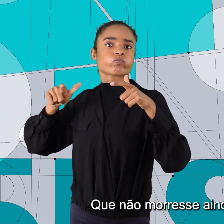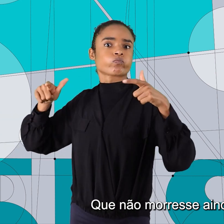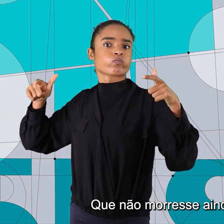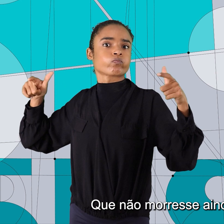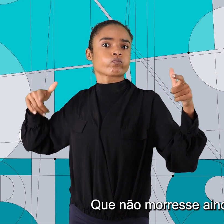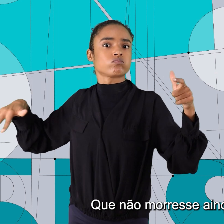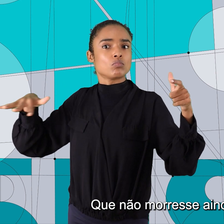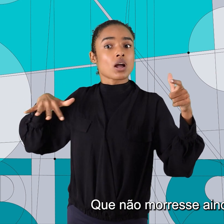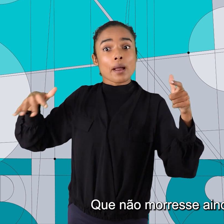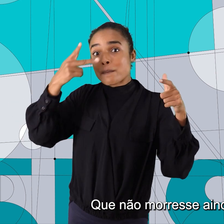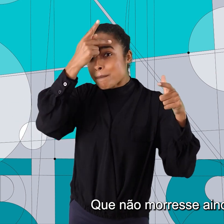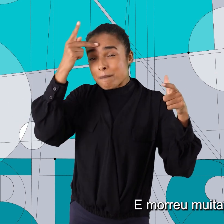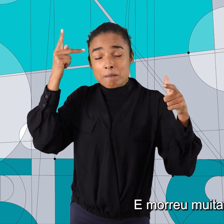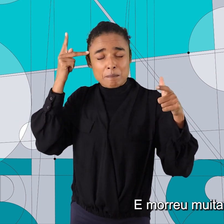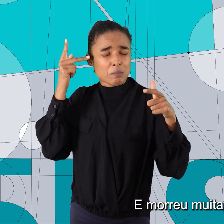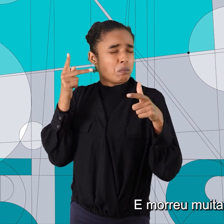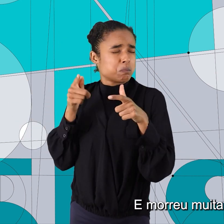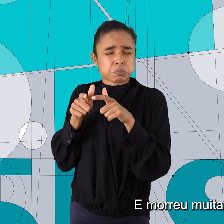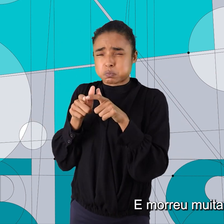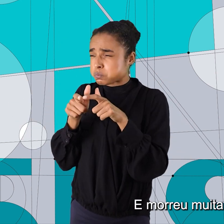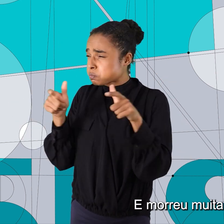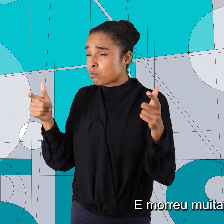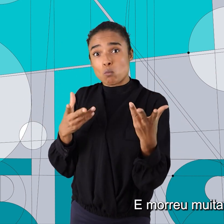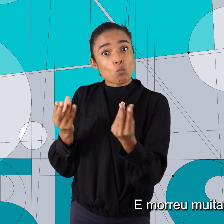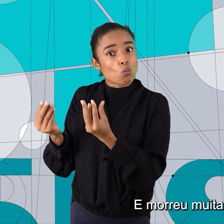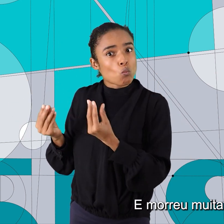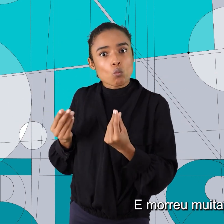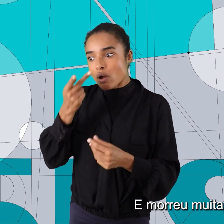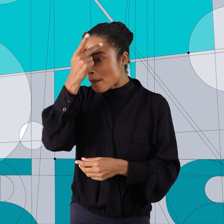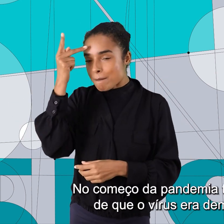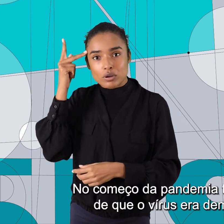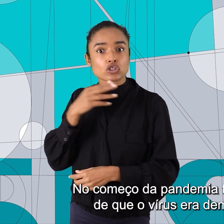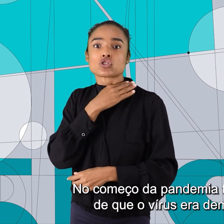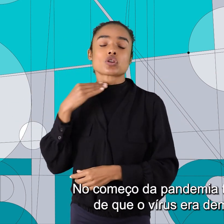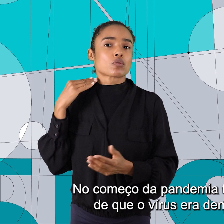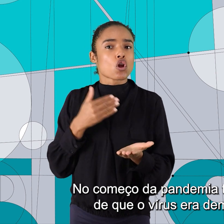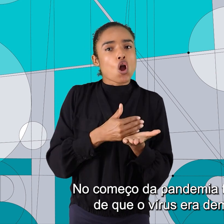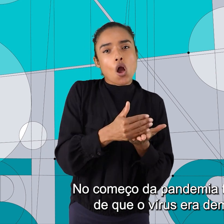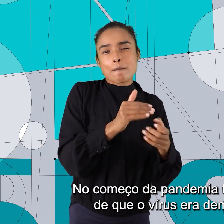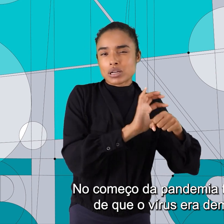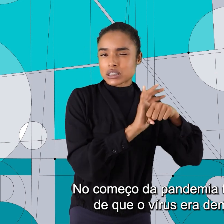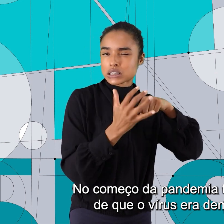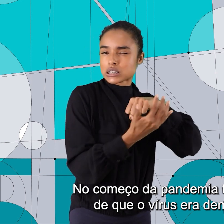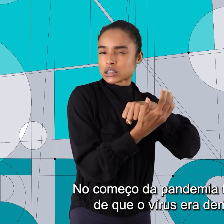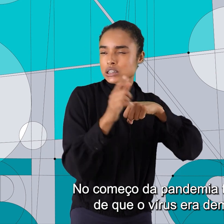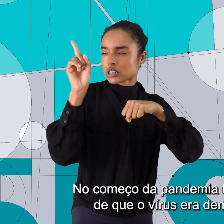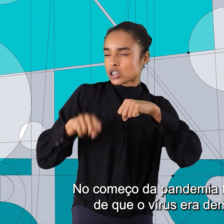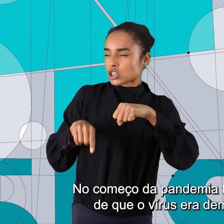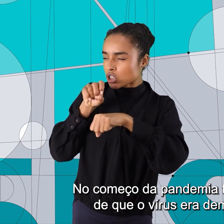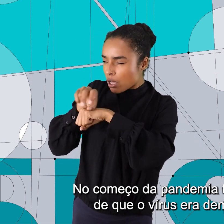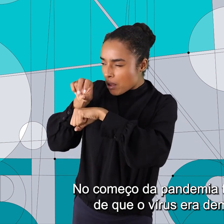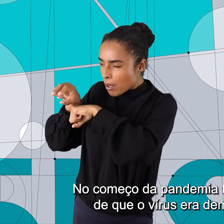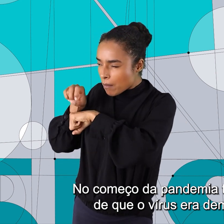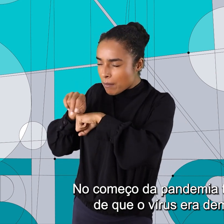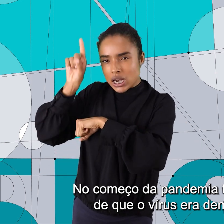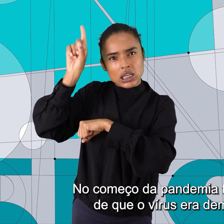mais gente. E morreu muita gente. No começo da pandemia tinha aquela ideia de que o vírus era